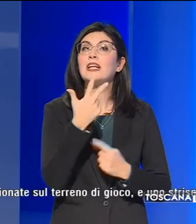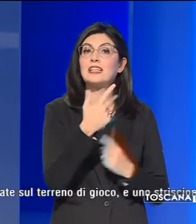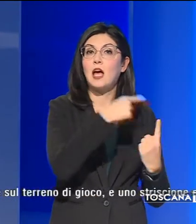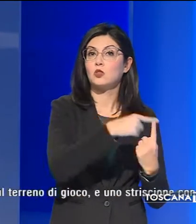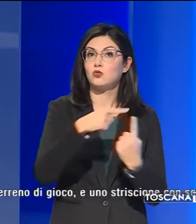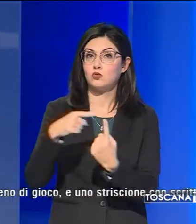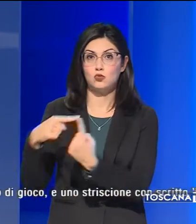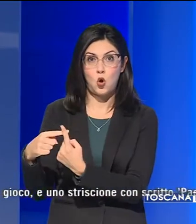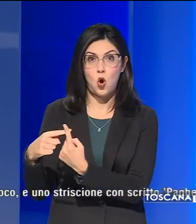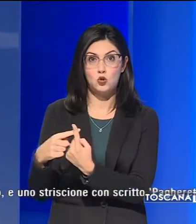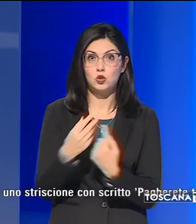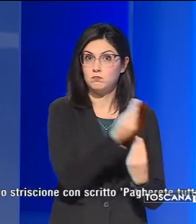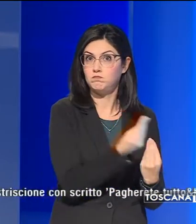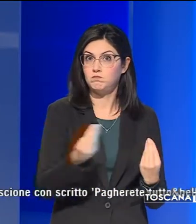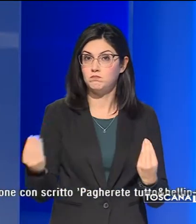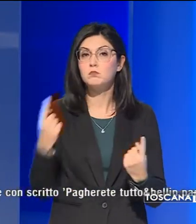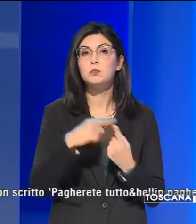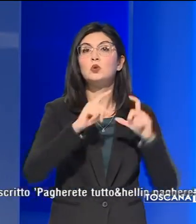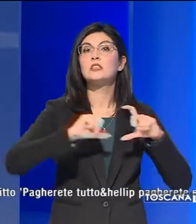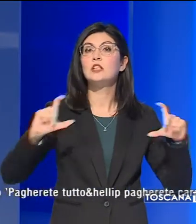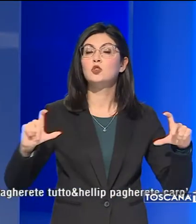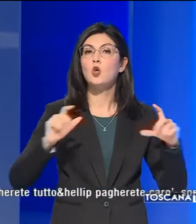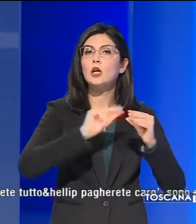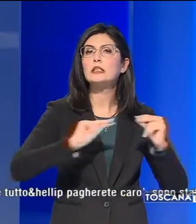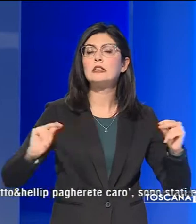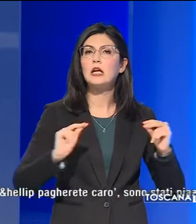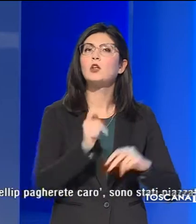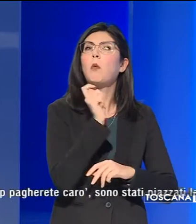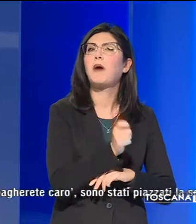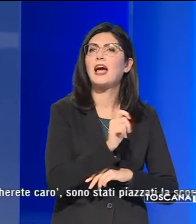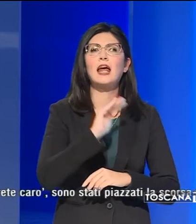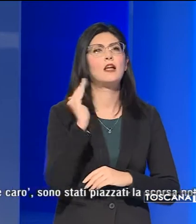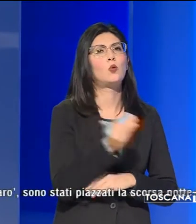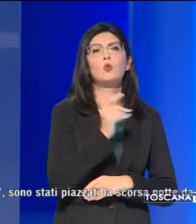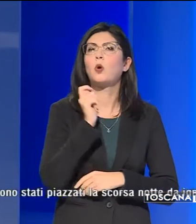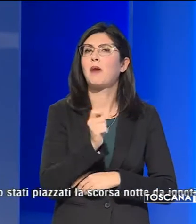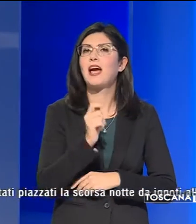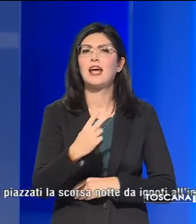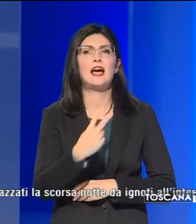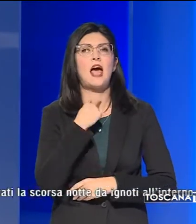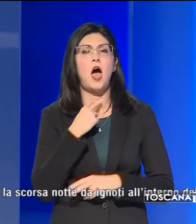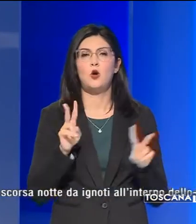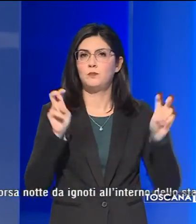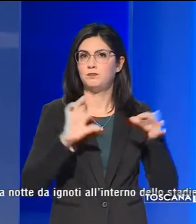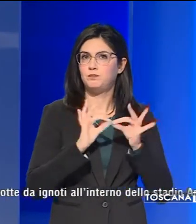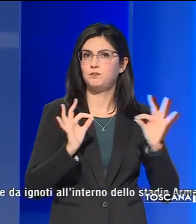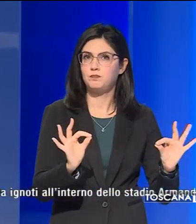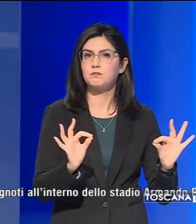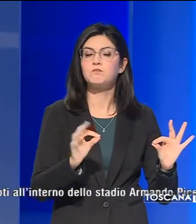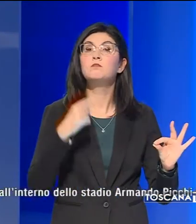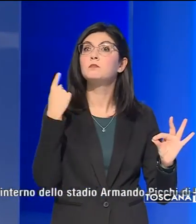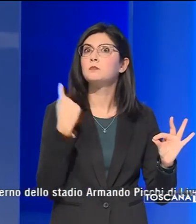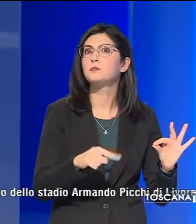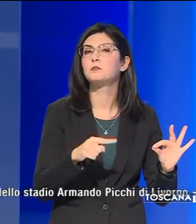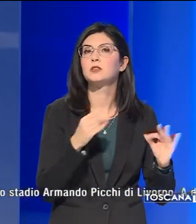striscione con scritto «Pagherete tutto, pagherete caro». Sono stati piazzati la